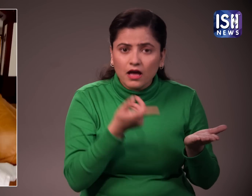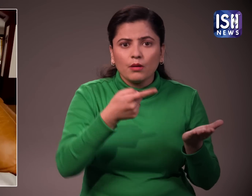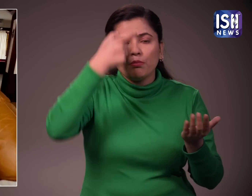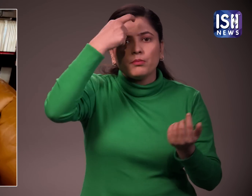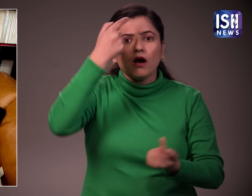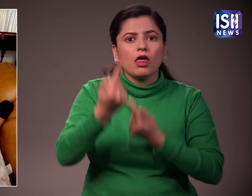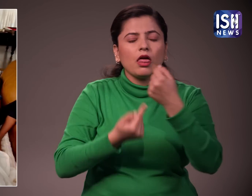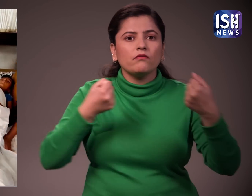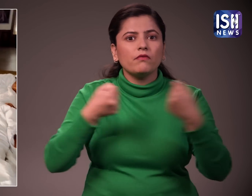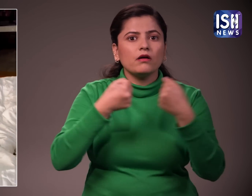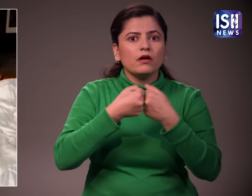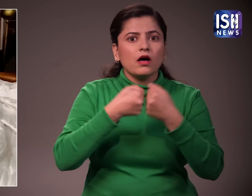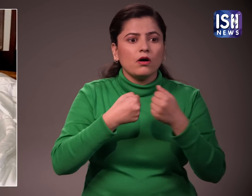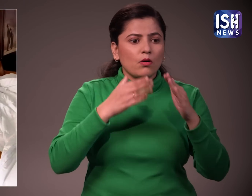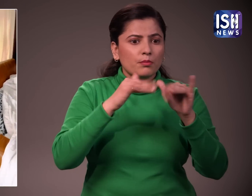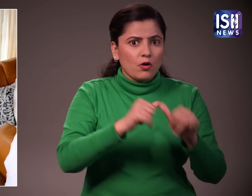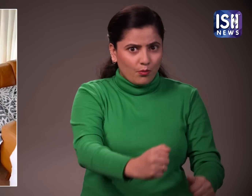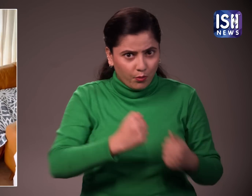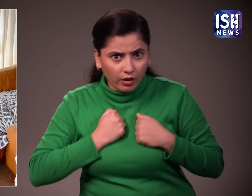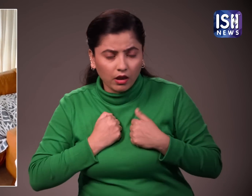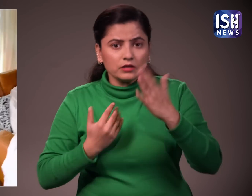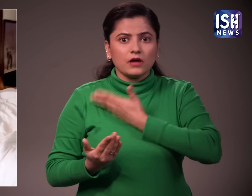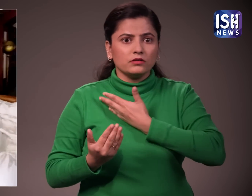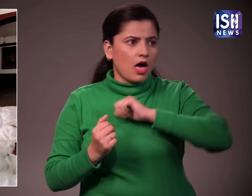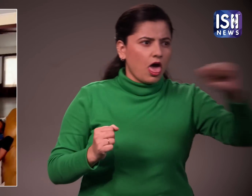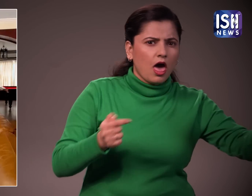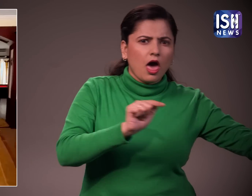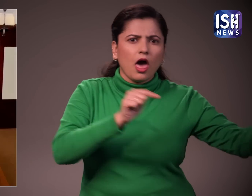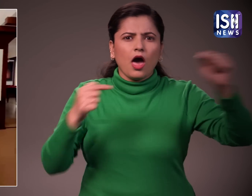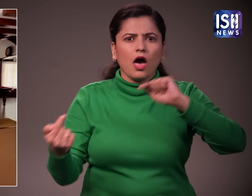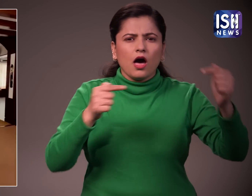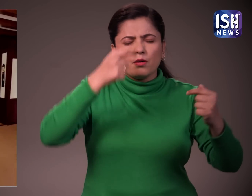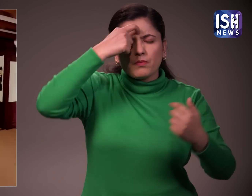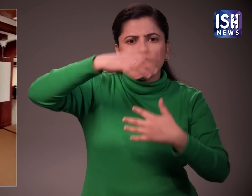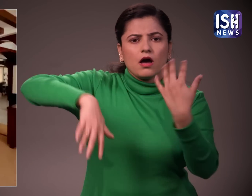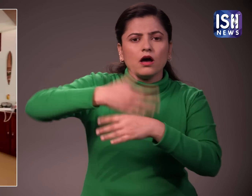और संपत्ति के मुद्दे के कारण हॉल में रहने के लिए मजबूर हो गए है